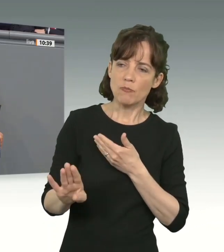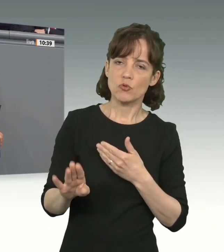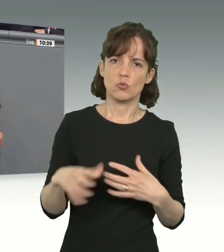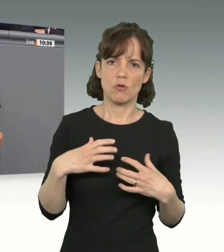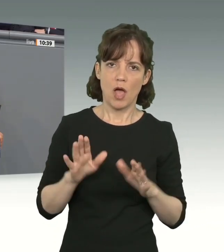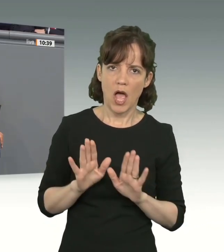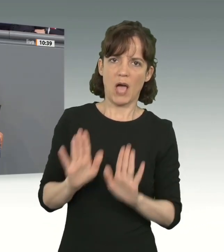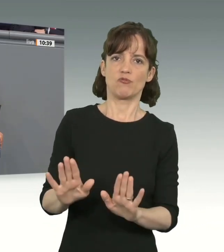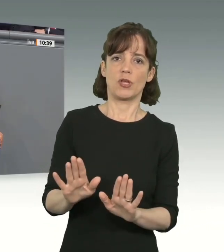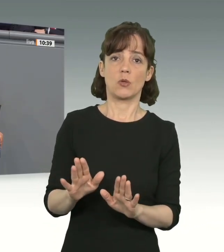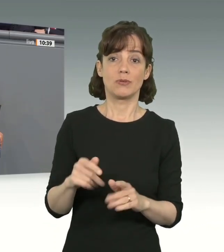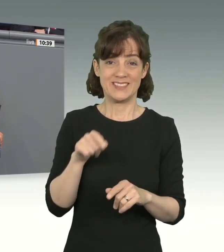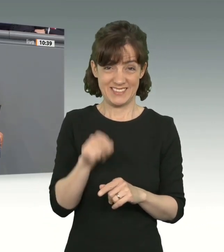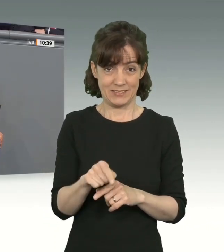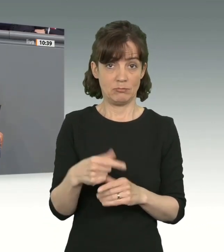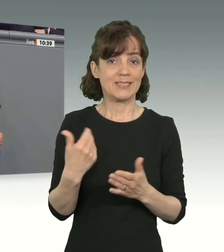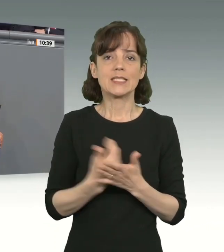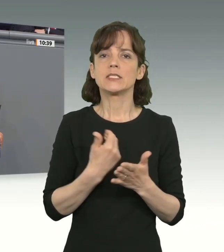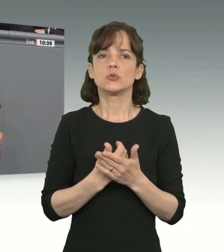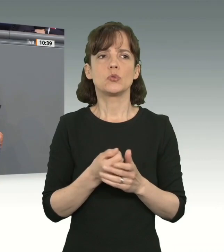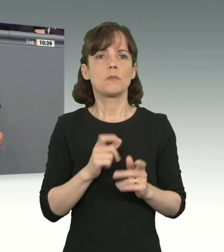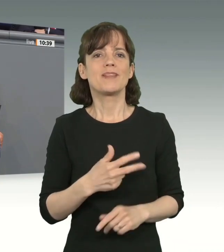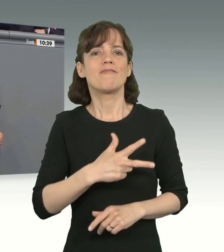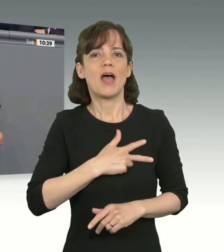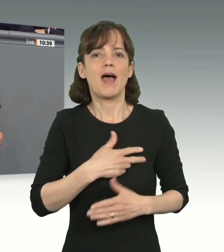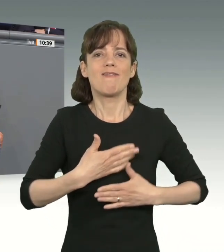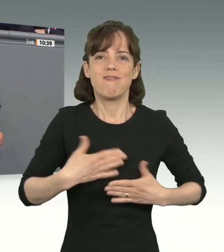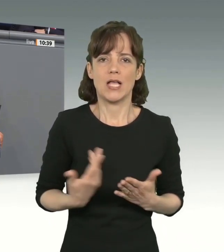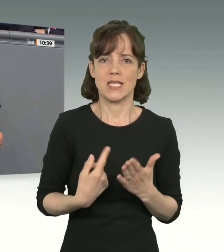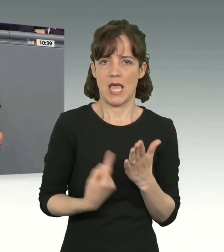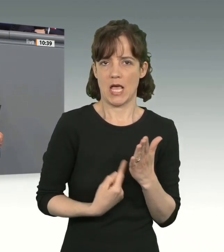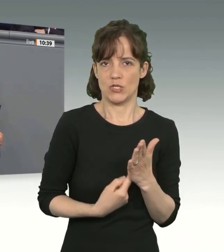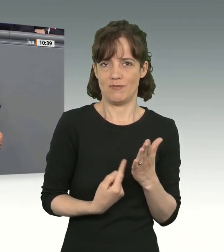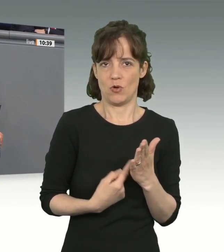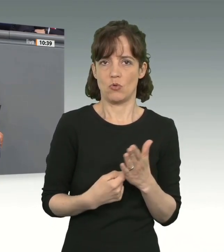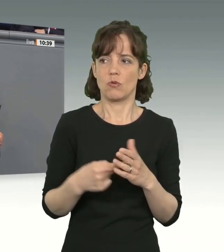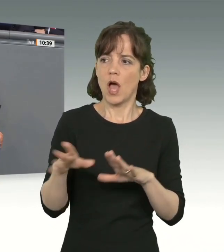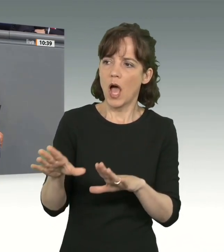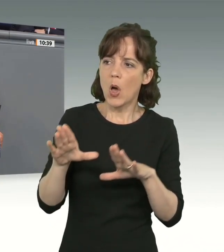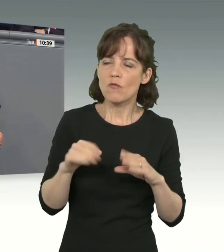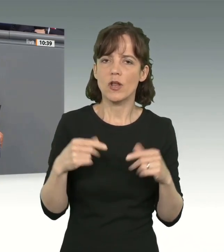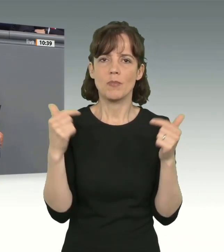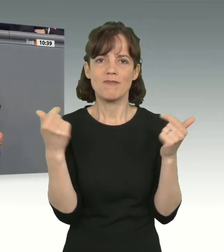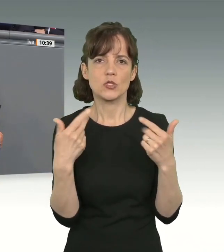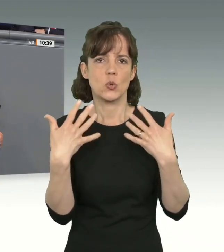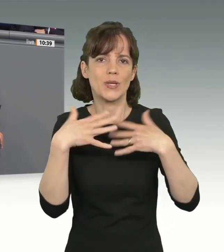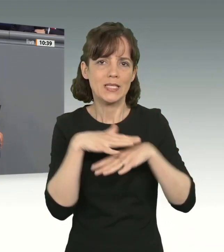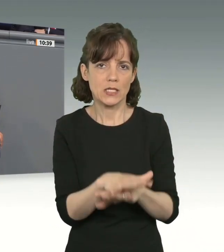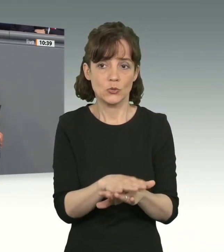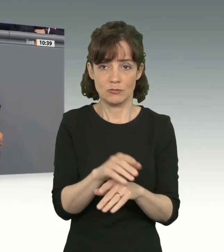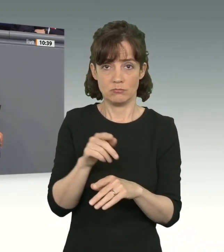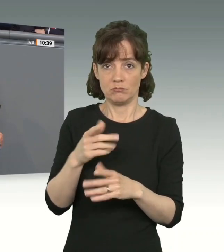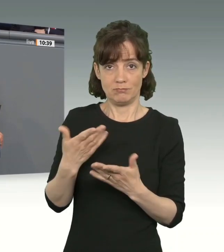haben nichts mit den tatsächlichen Herausforderungen bei der Aufnahme, Versorgung und Integration von Schutzsuchenden zu tun.